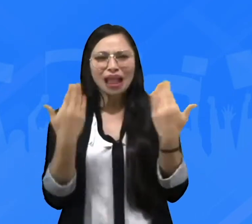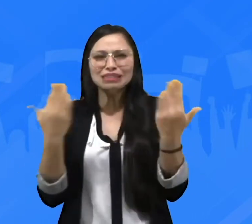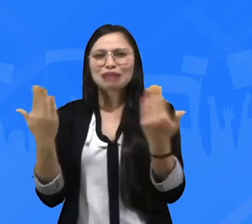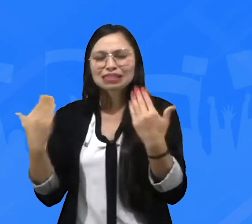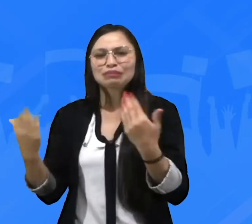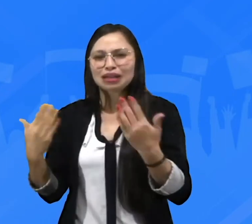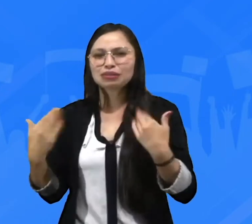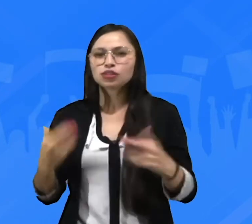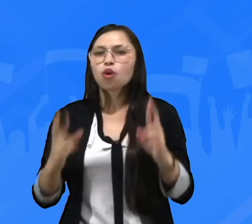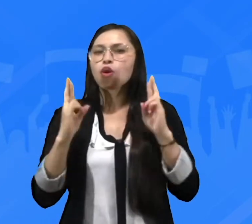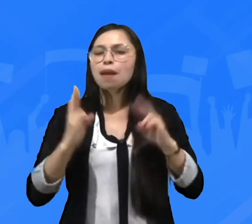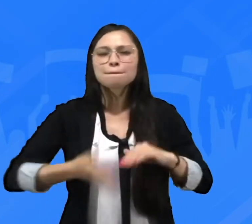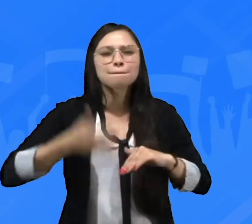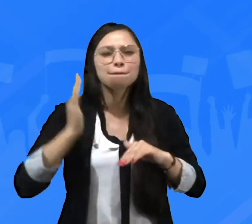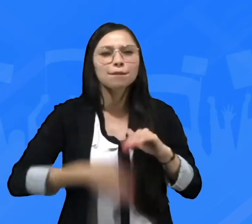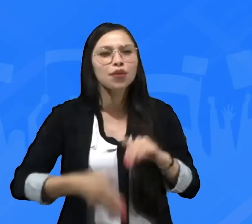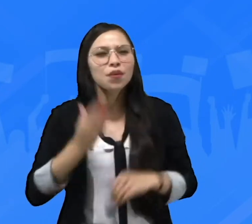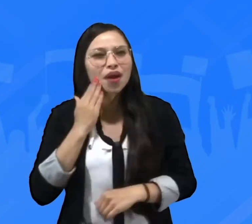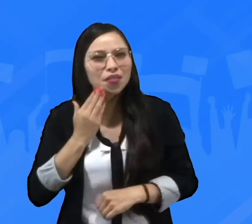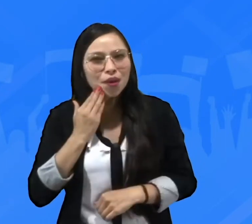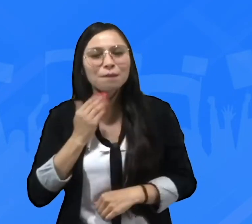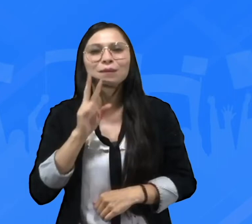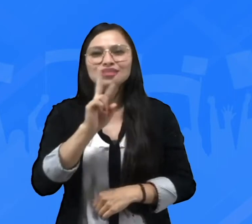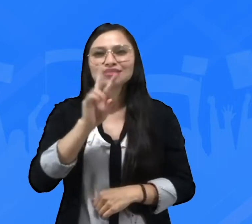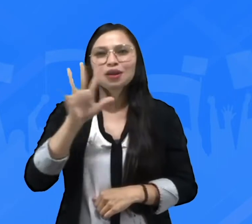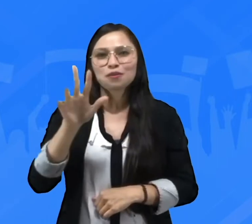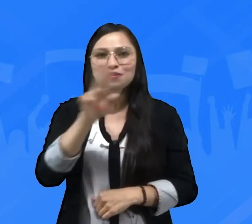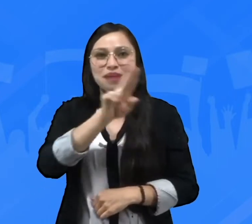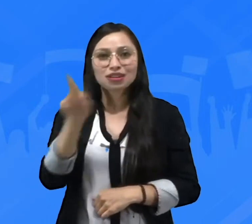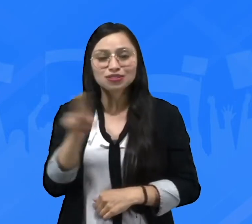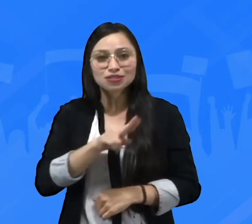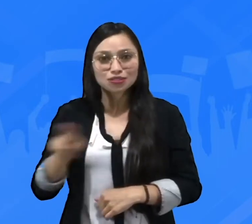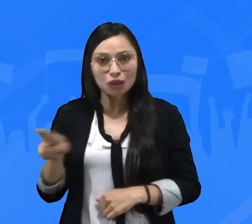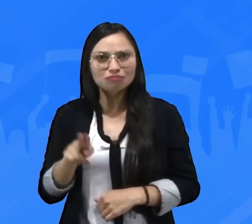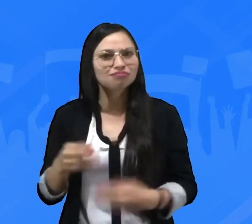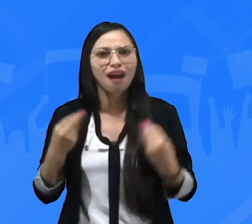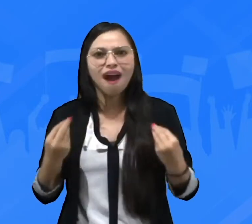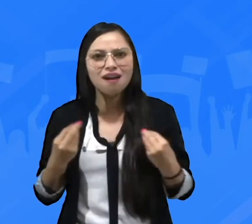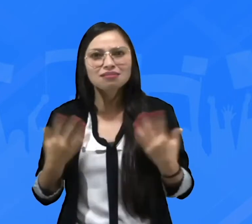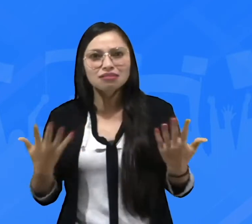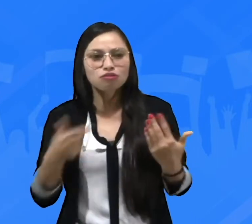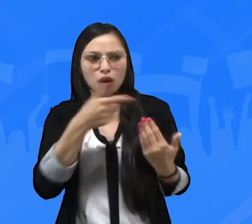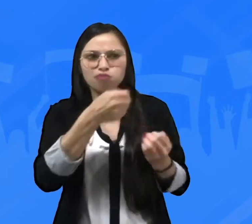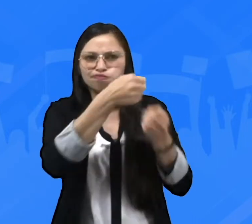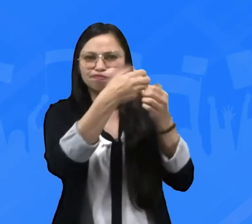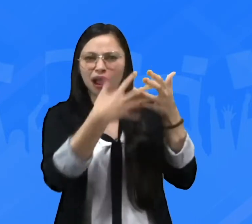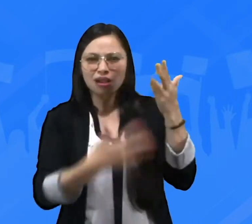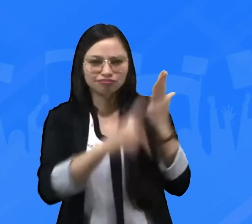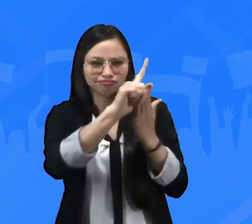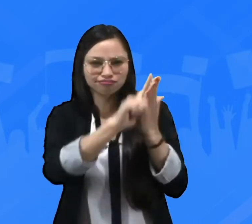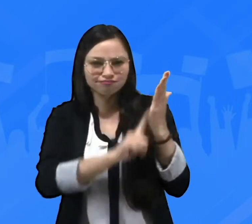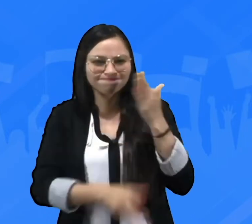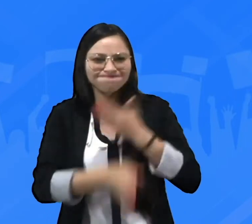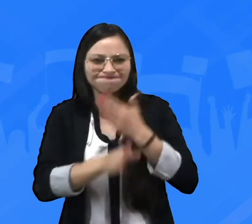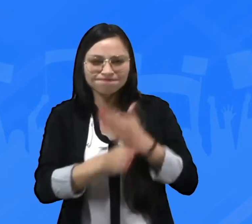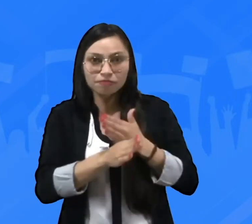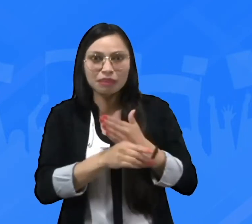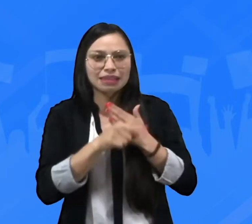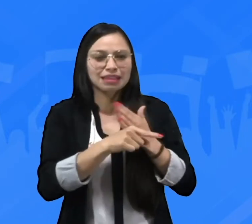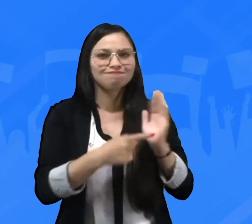registrarme. Bueno, pues le cuento que no es así. El formulario estará habilitado hasta el día 25 de marzo. Estos datos estadísticos